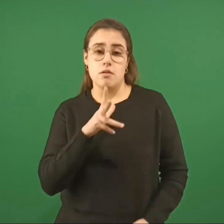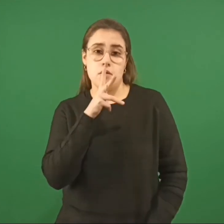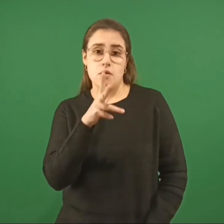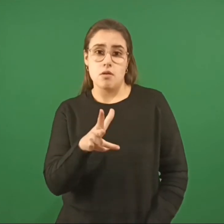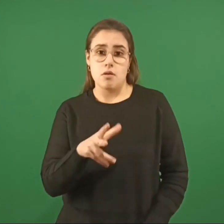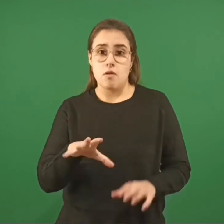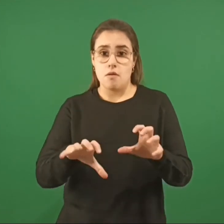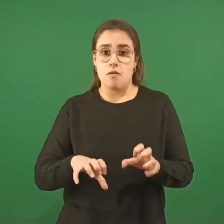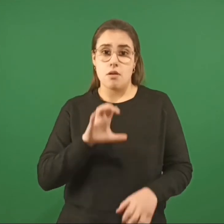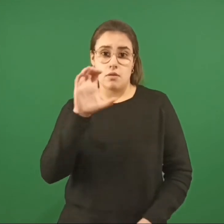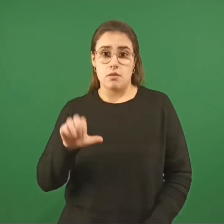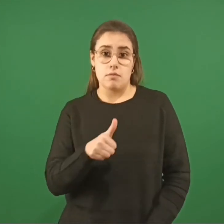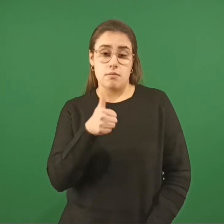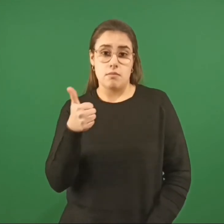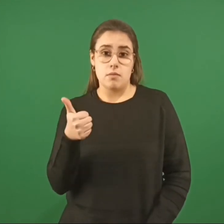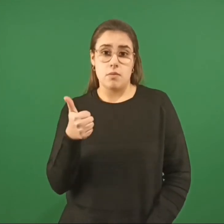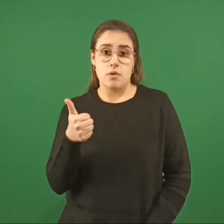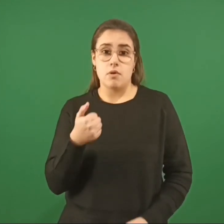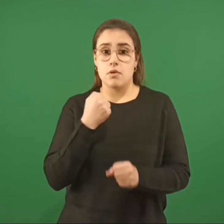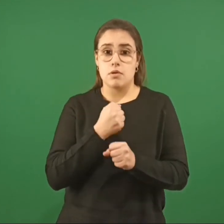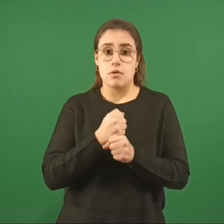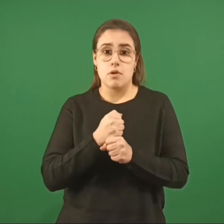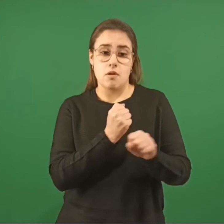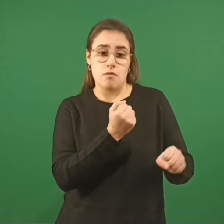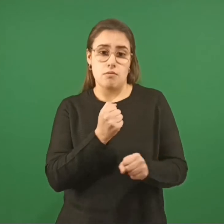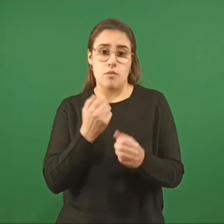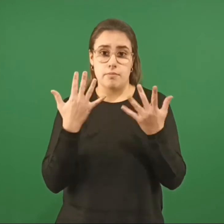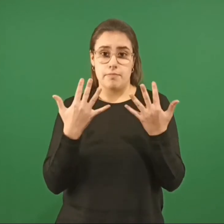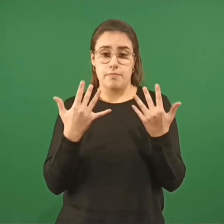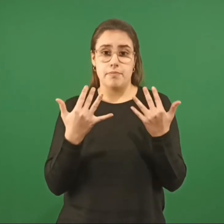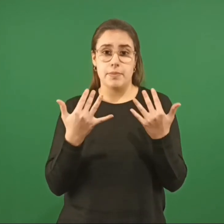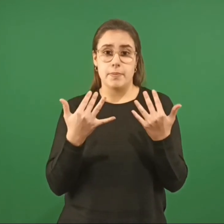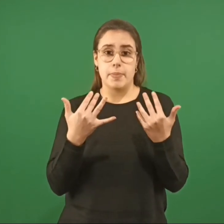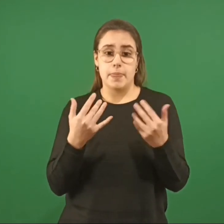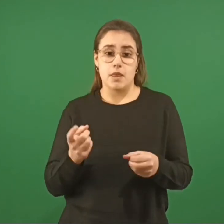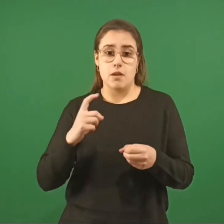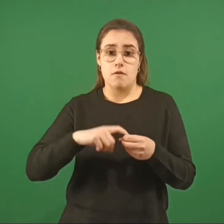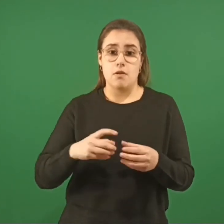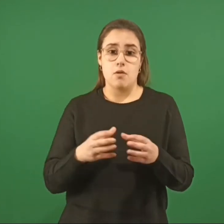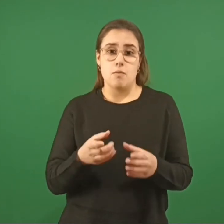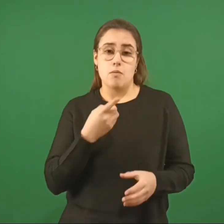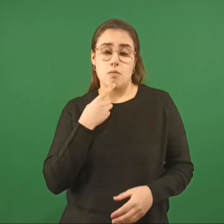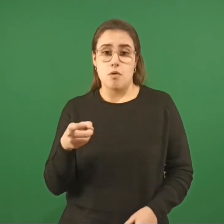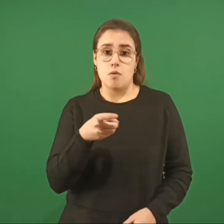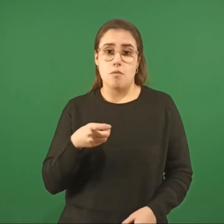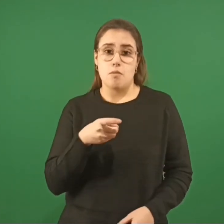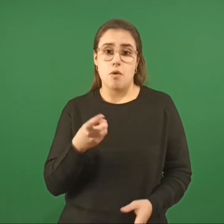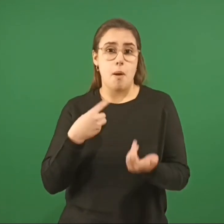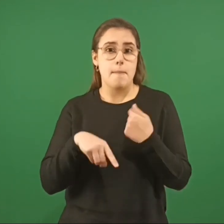5 hijos Vivía en el Cerrito y era escobillero Estaba afiliado al Partido Comunista Pero llevaba mucho tiempo inactivo